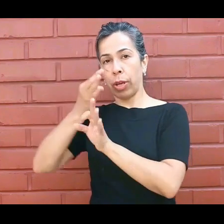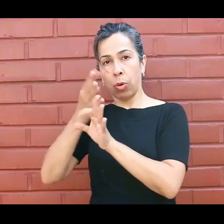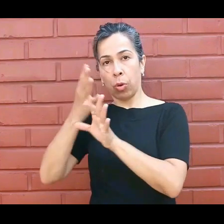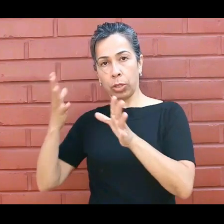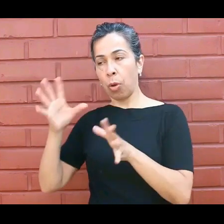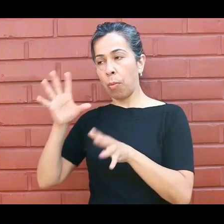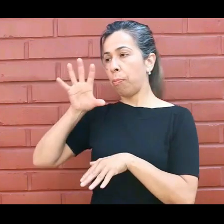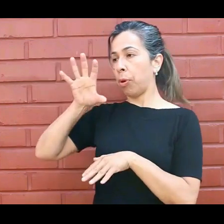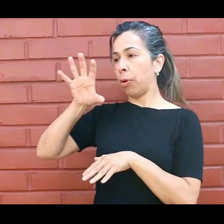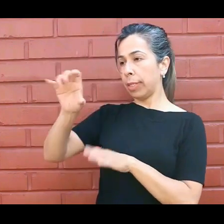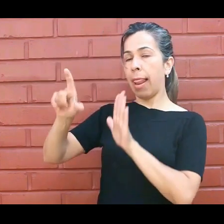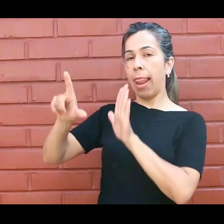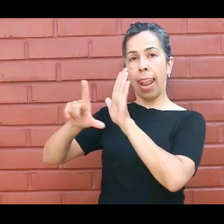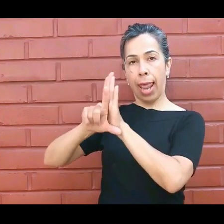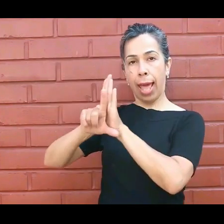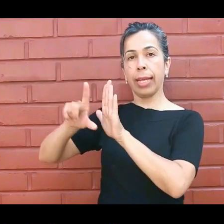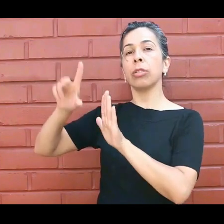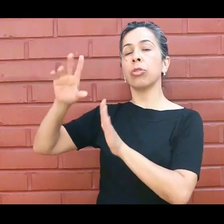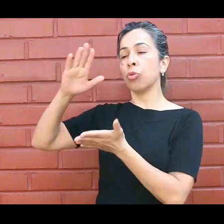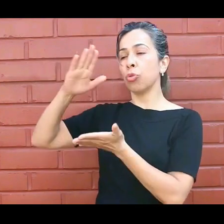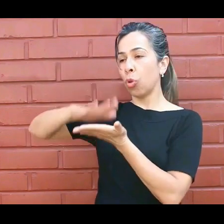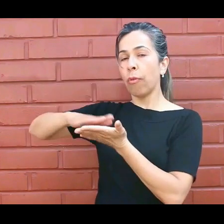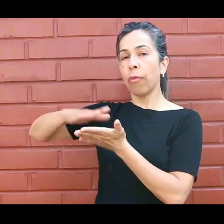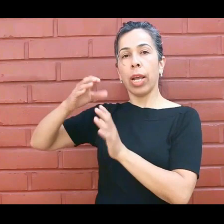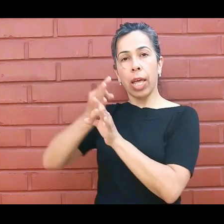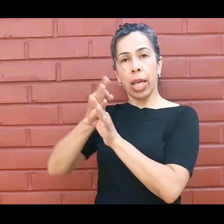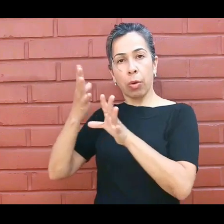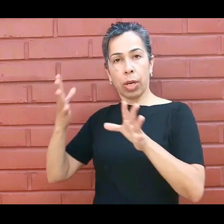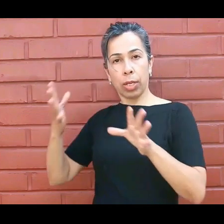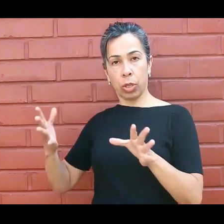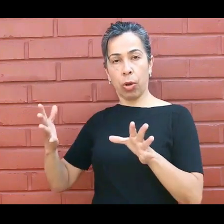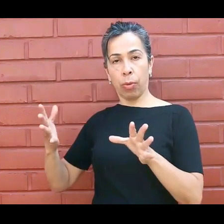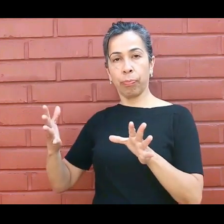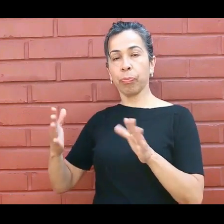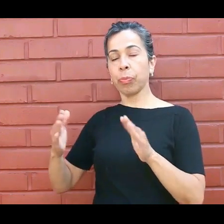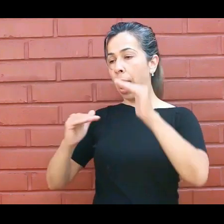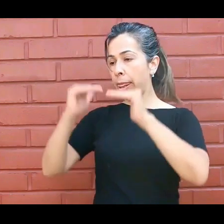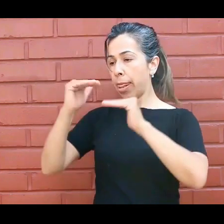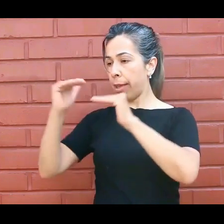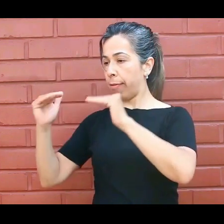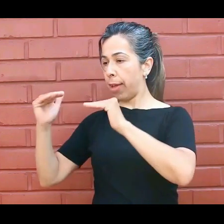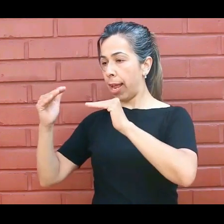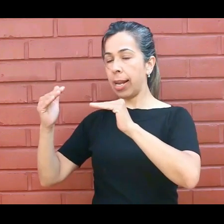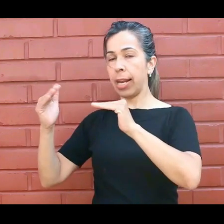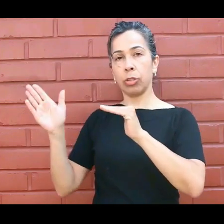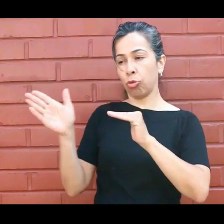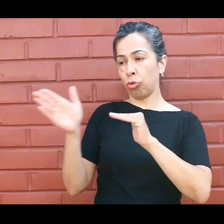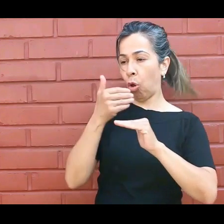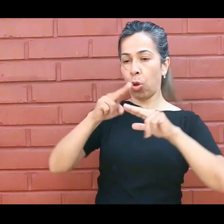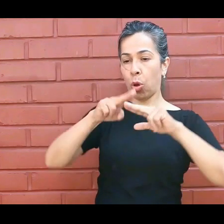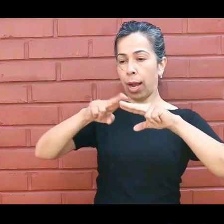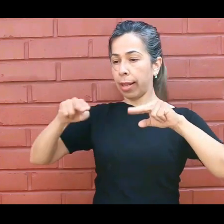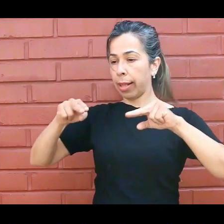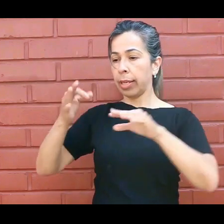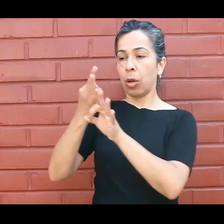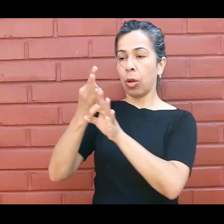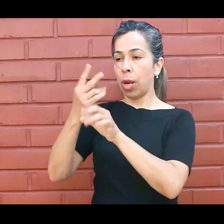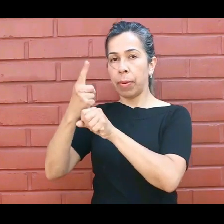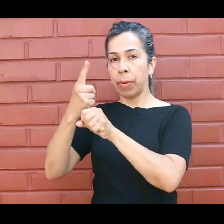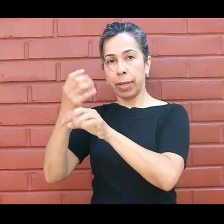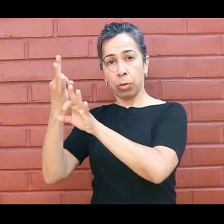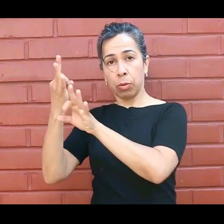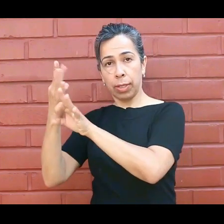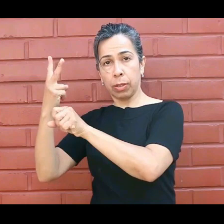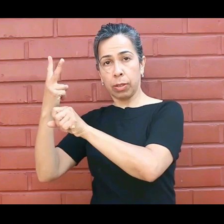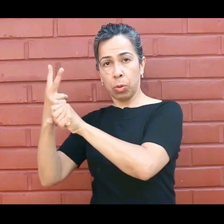lo hace? Porque a instancia de la Ley Nacional de Educación y de la Ley Provincial de Educación que postulan la